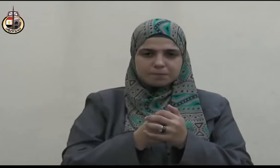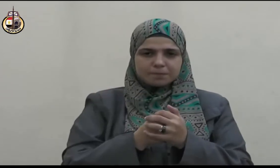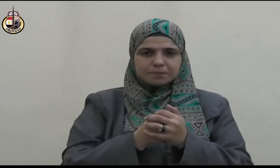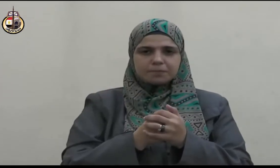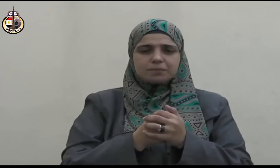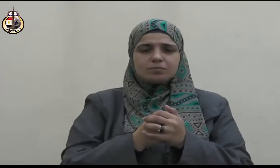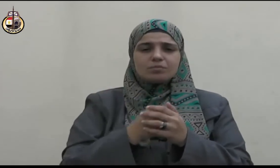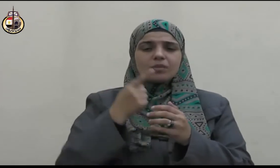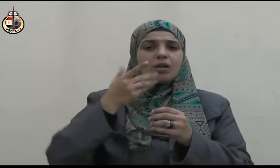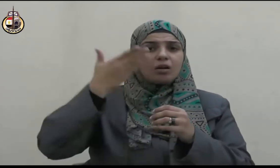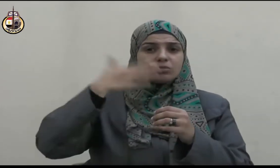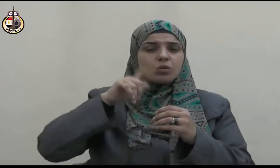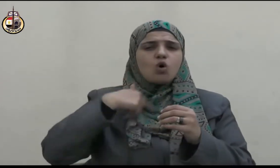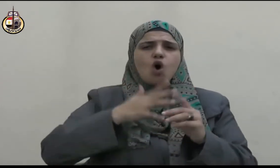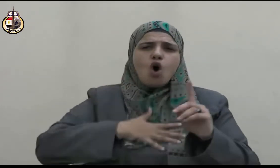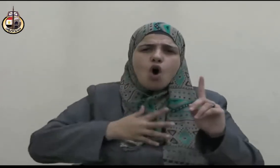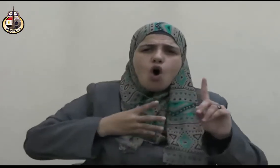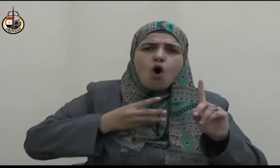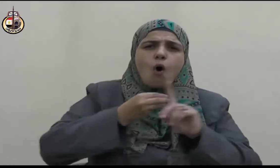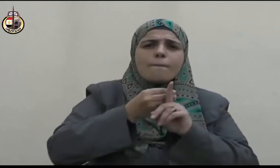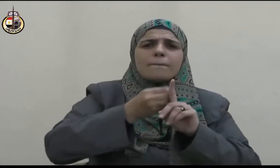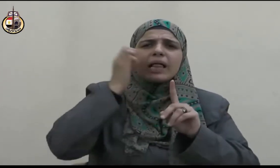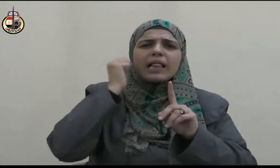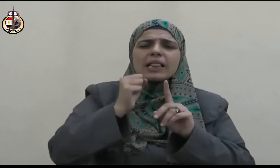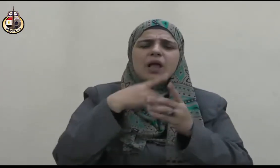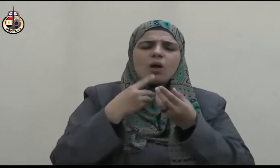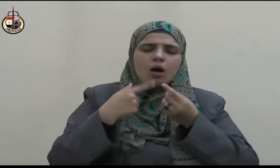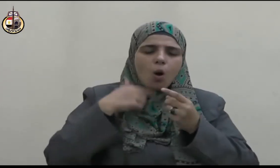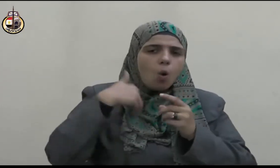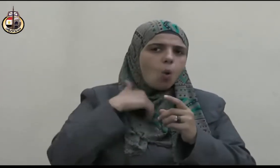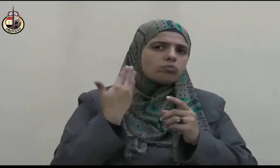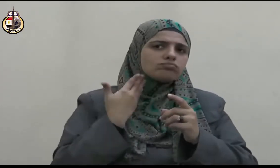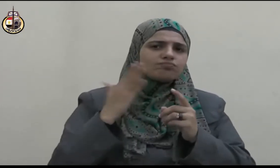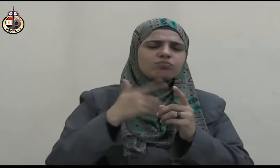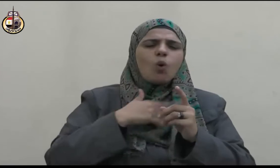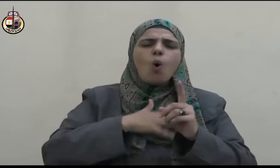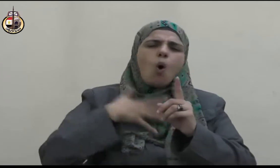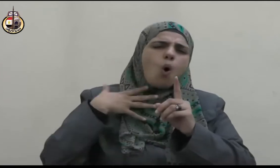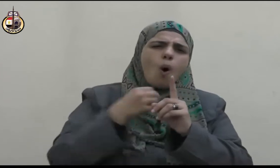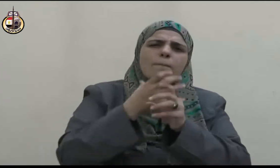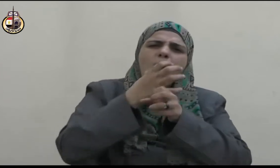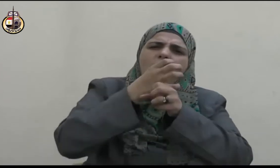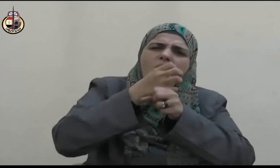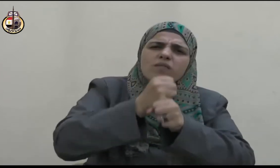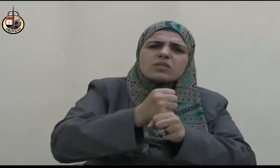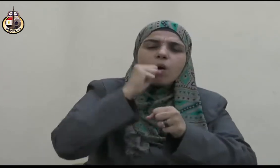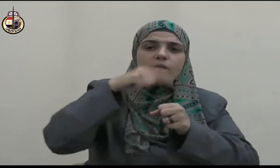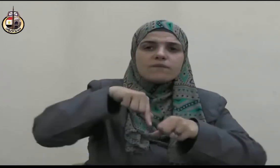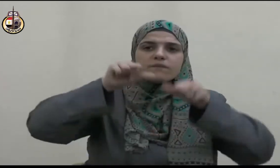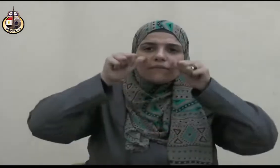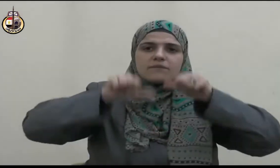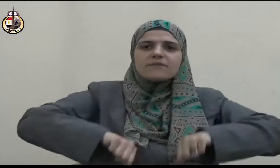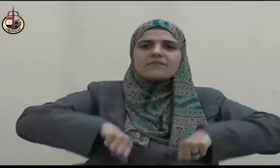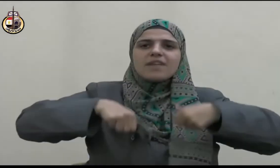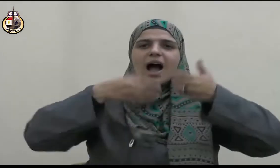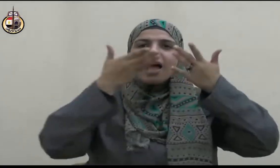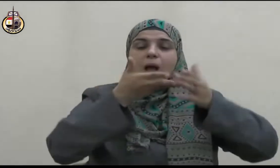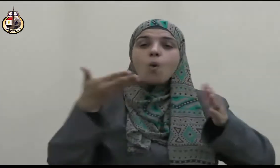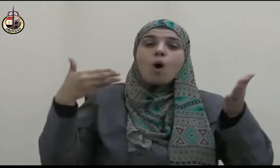رضي الله تعالى عنها ما غرت على أحد من نساء النبي صلى الله عليه وسلم ما غرت